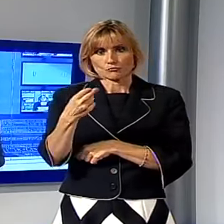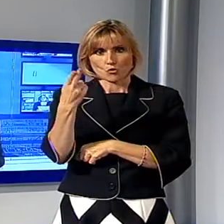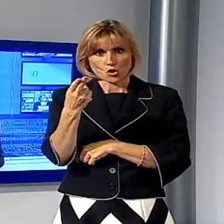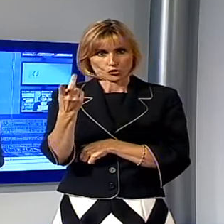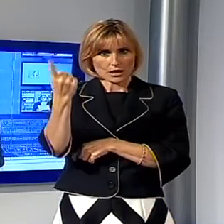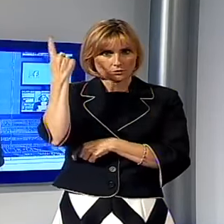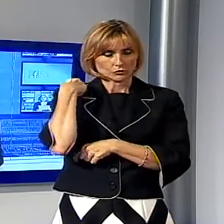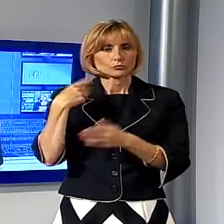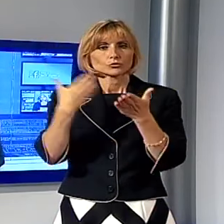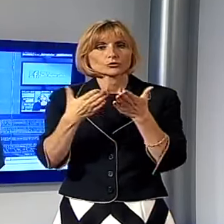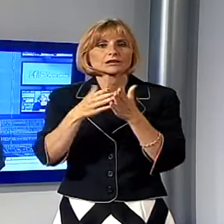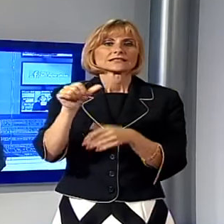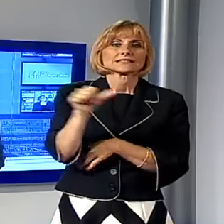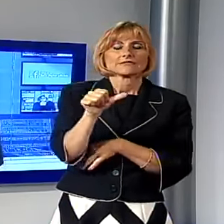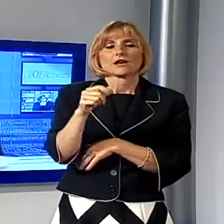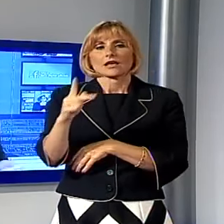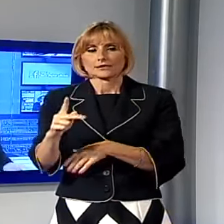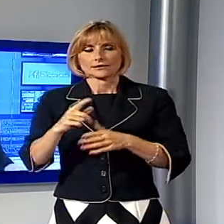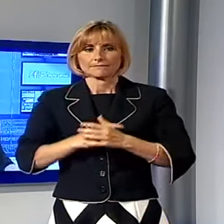scorso e alla studiosa Silvia Chessa